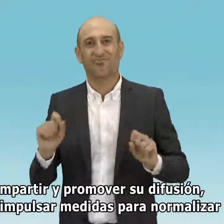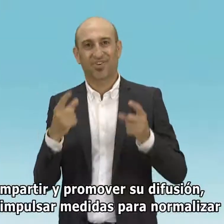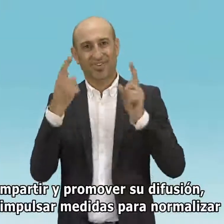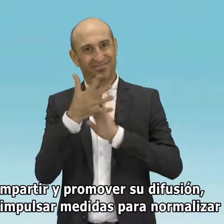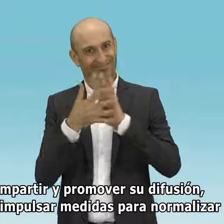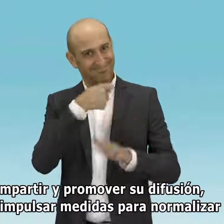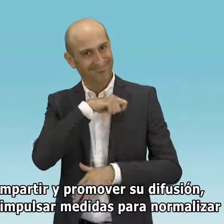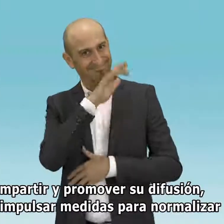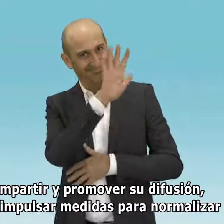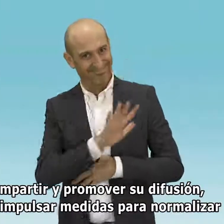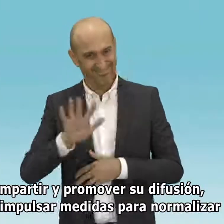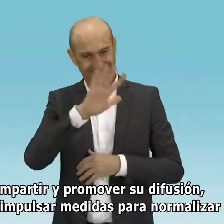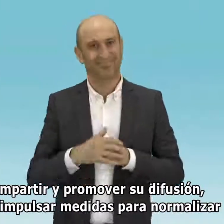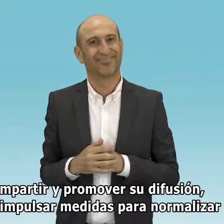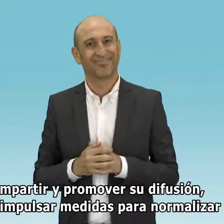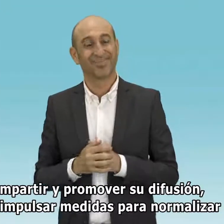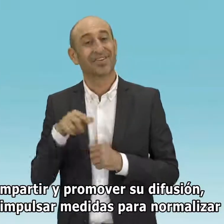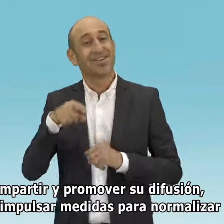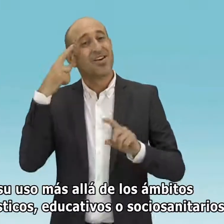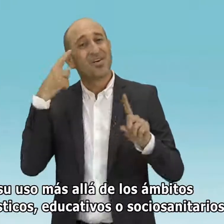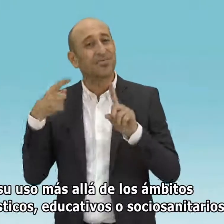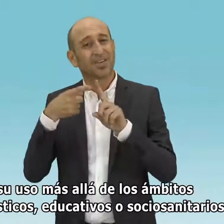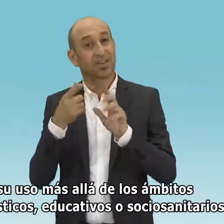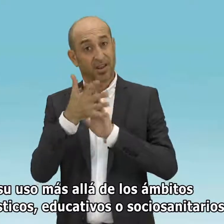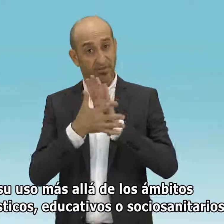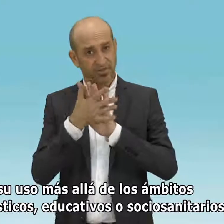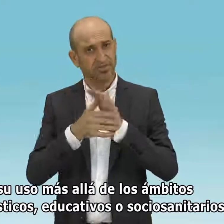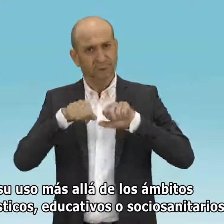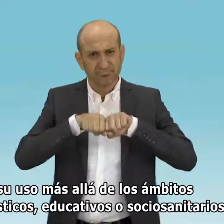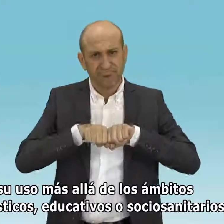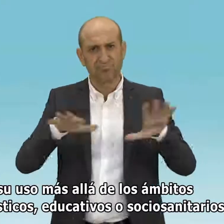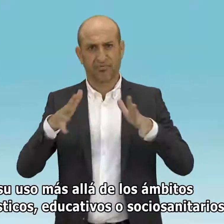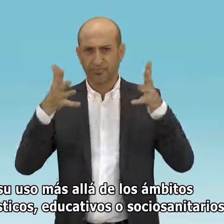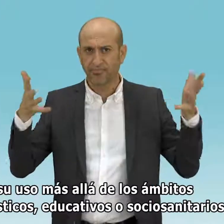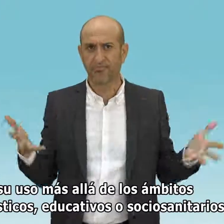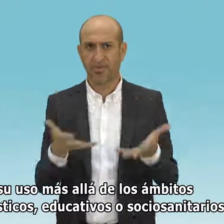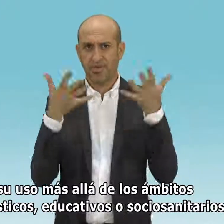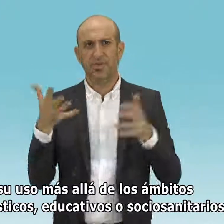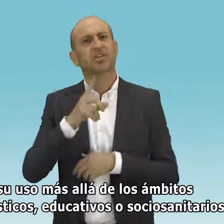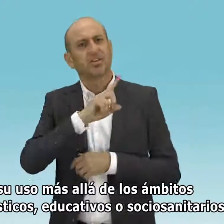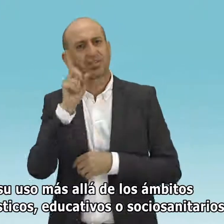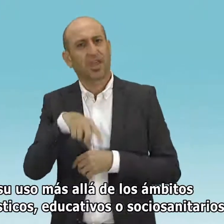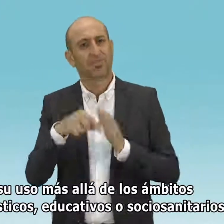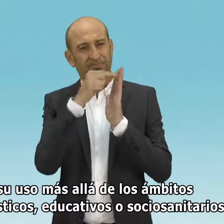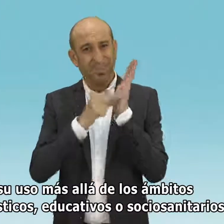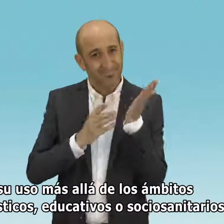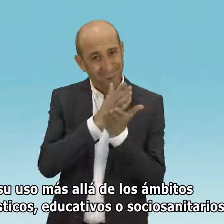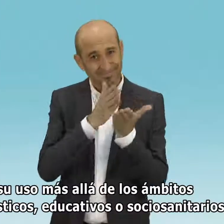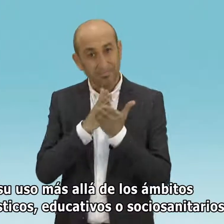difusión, sino impulsar medidas para normalizar su uso, más allá de los ámbitos domésticos, educativos o sociosanitarios.